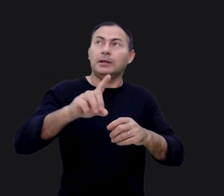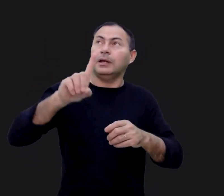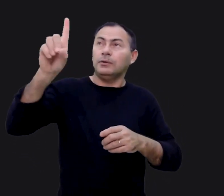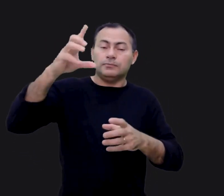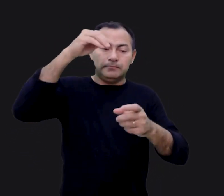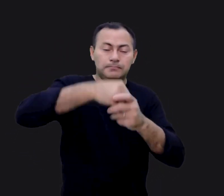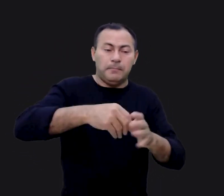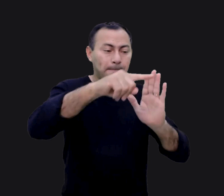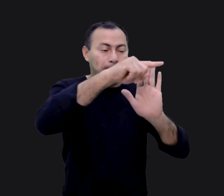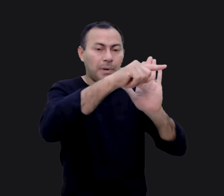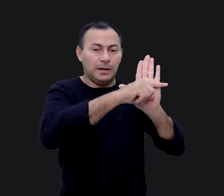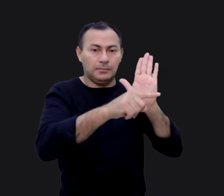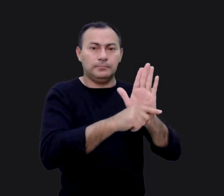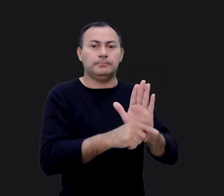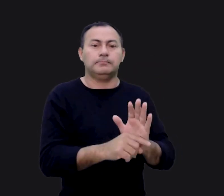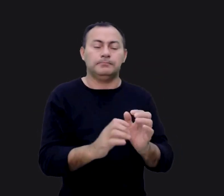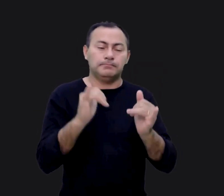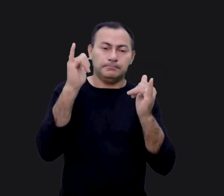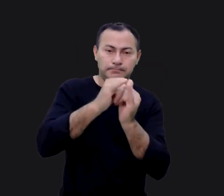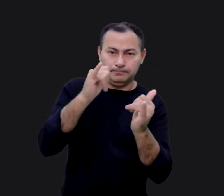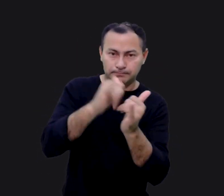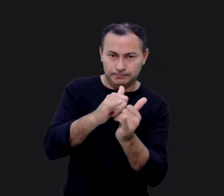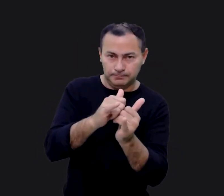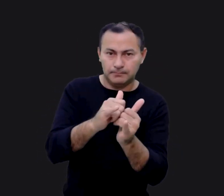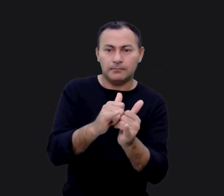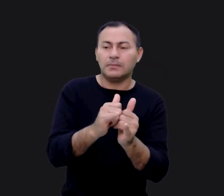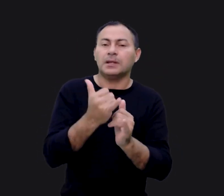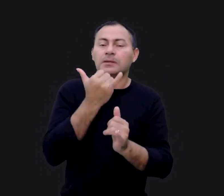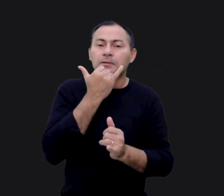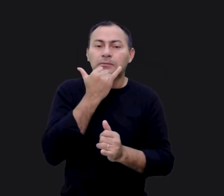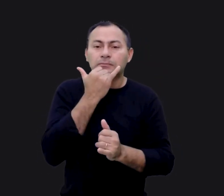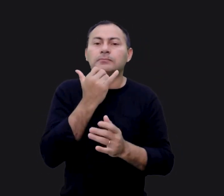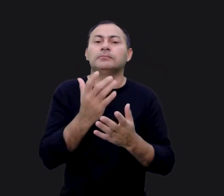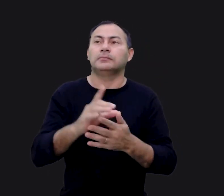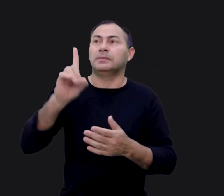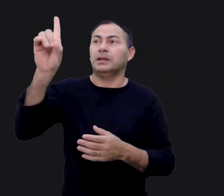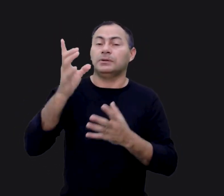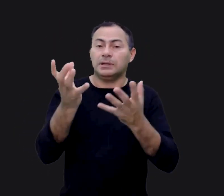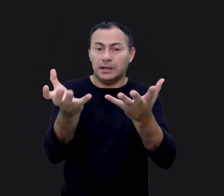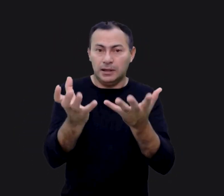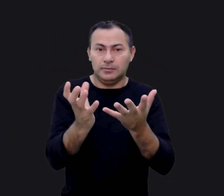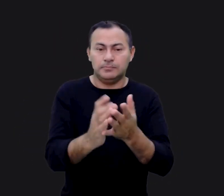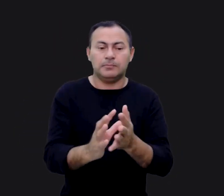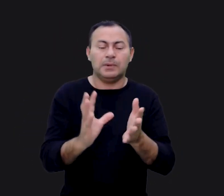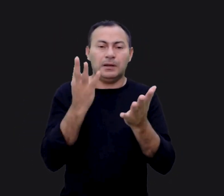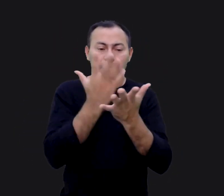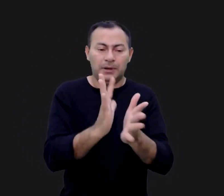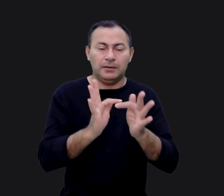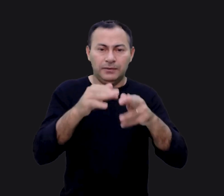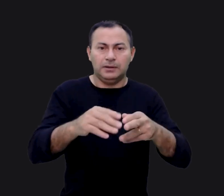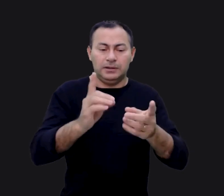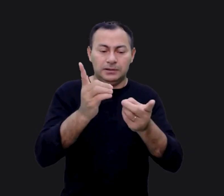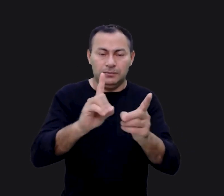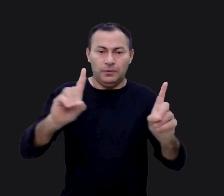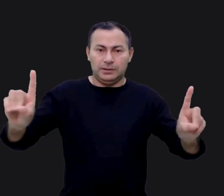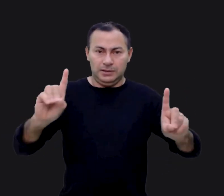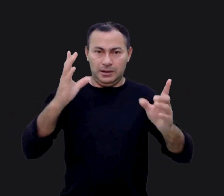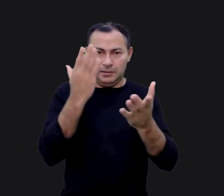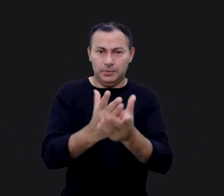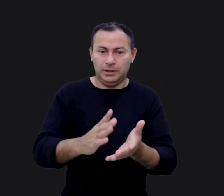colocou em ação esse plano para reconciliá-lo e redimí-lo. Deus queria pôr um fim nesse divórcio